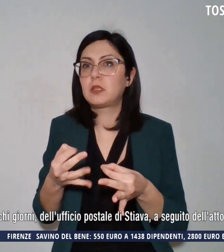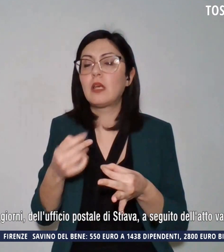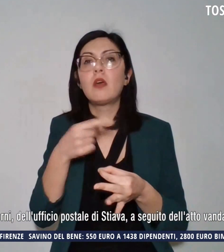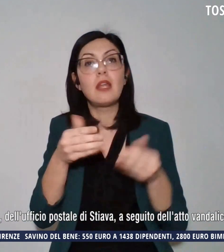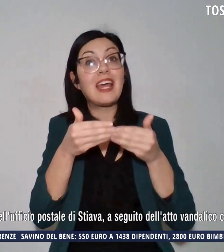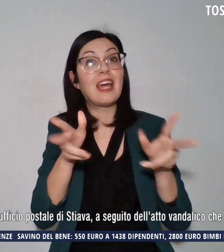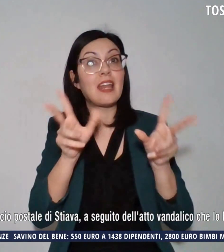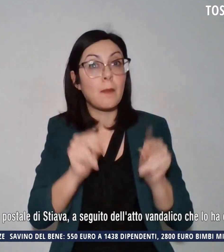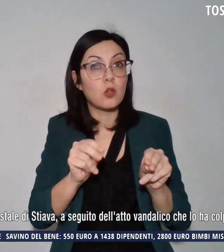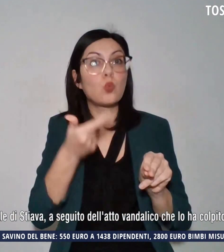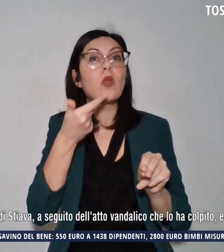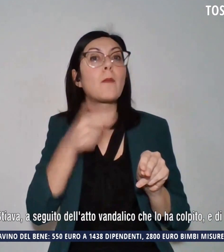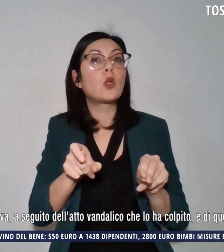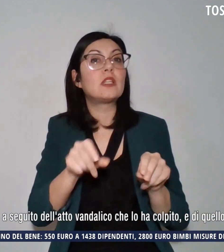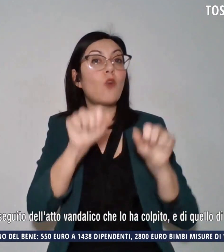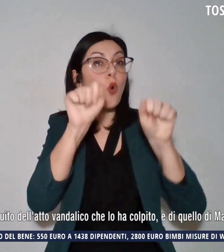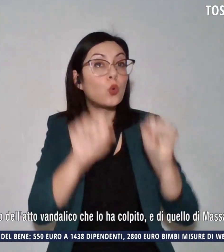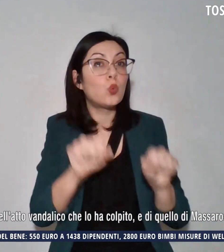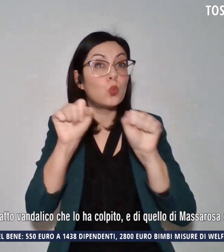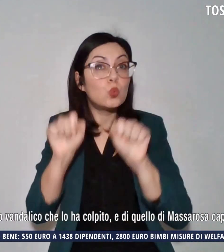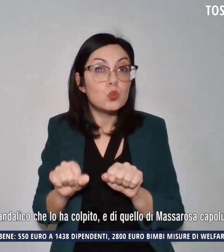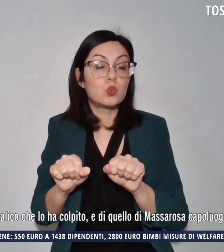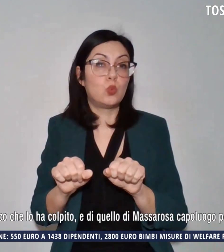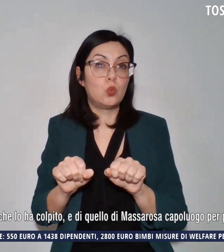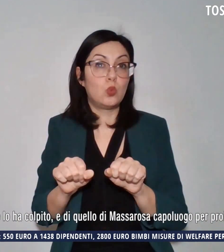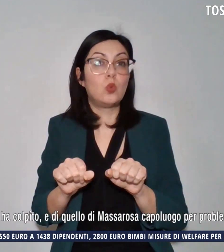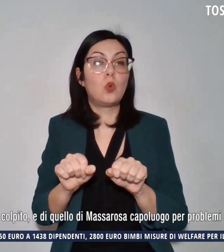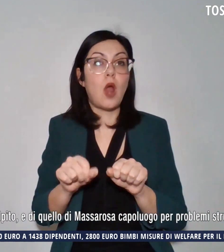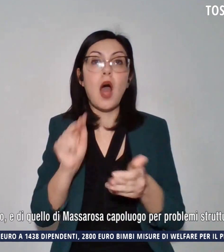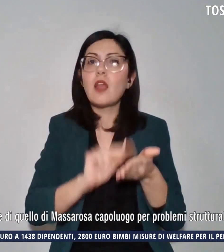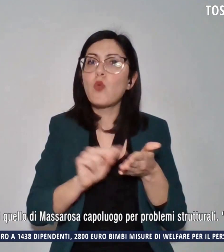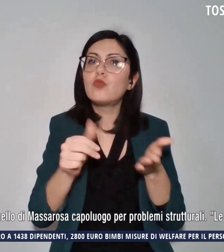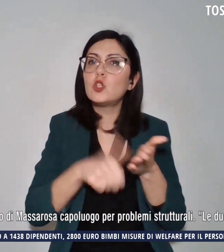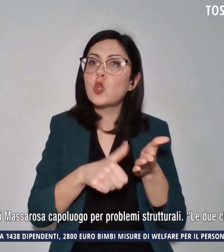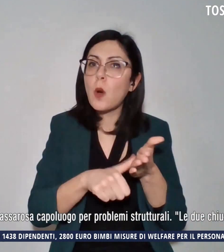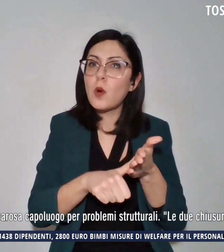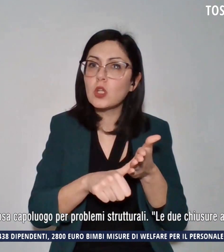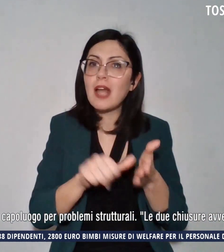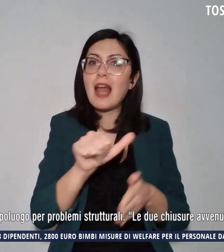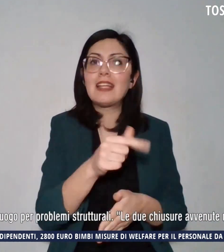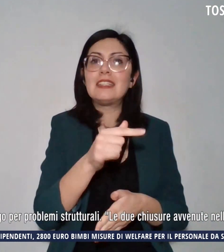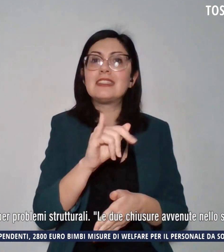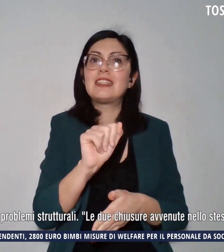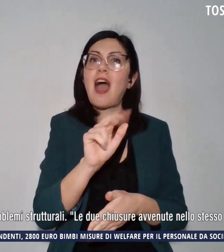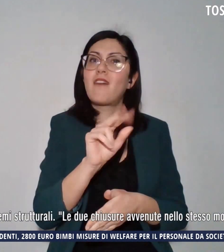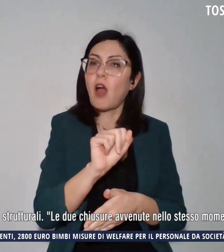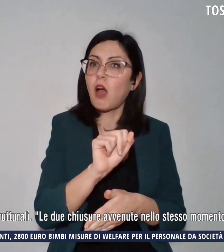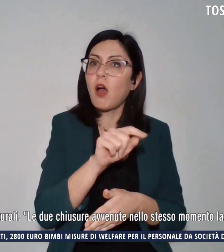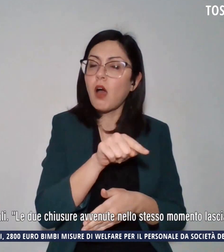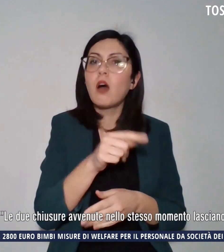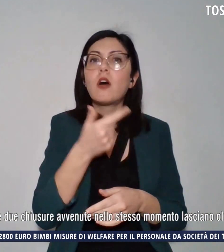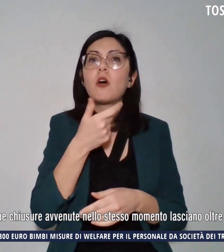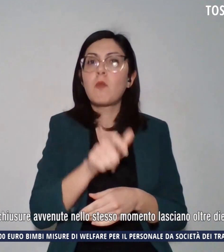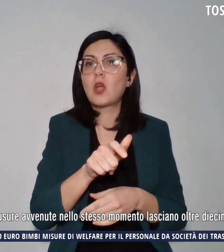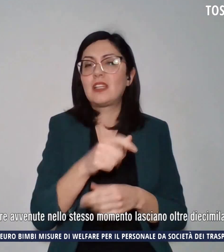chiusure avvenute in pochi giorni dell'ufficio postale di Stiava, a seguito dell'atto vandalico